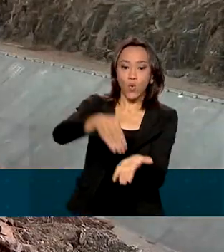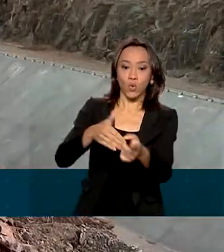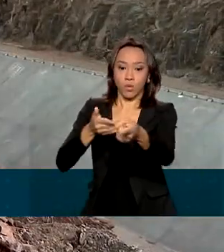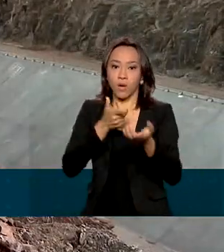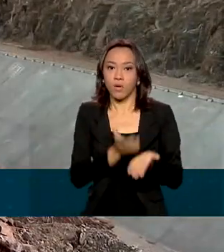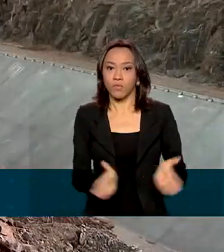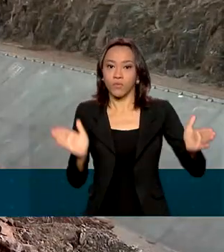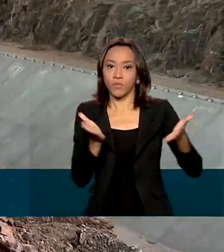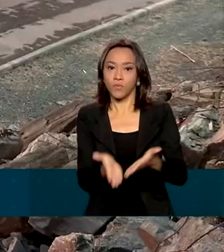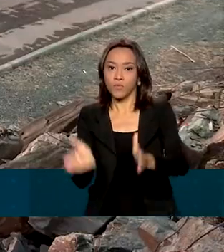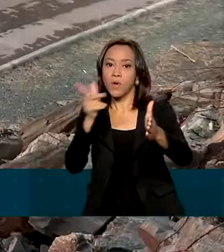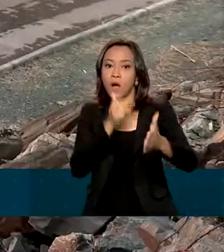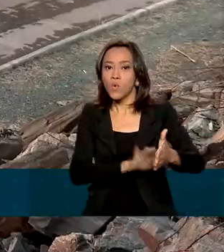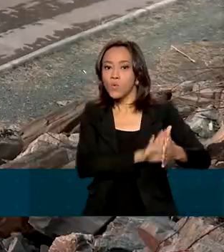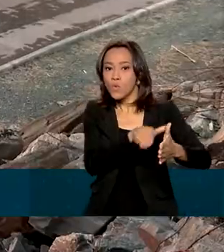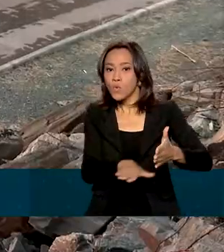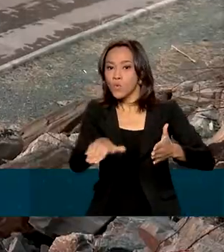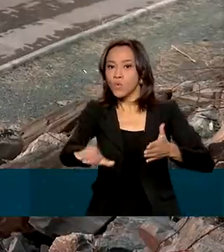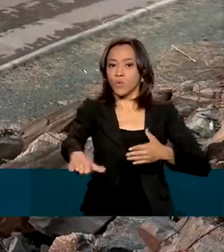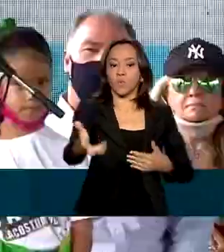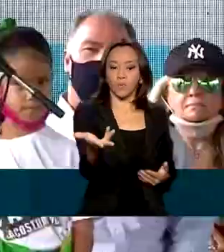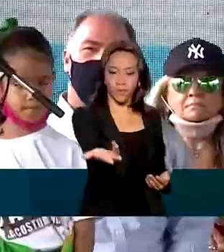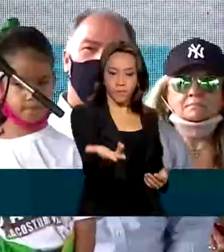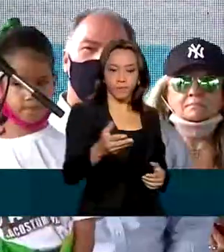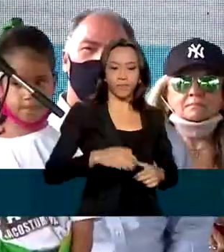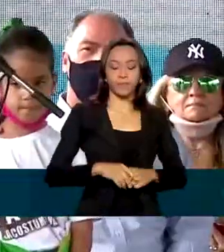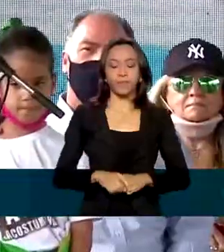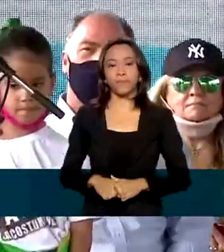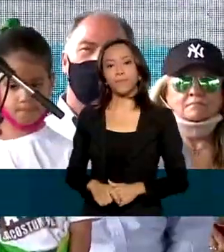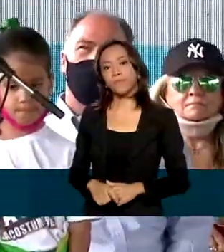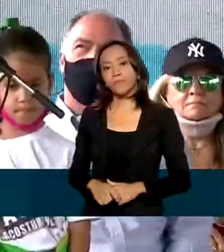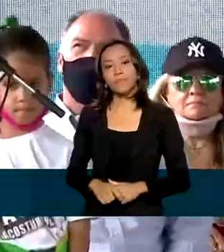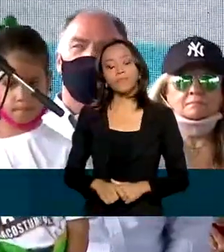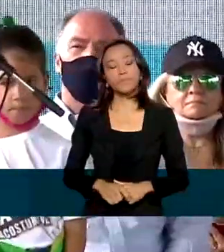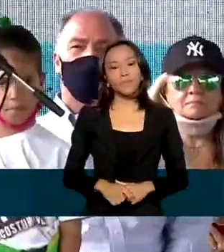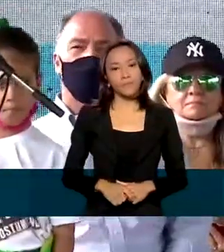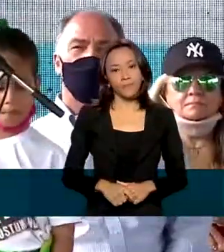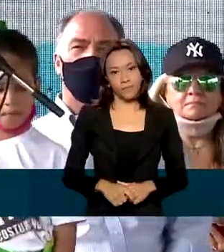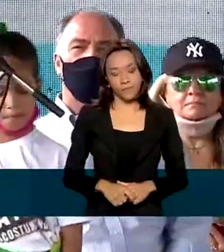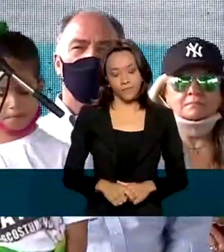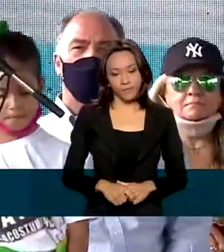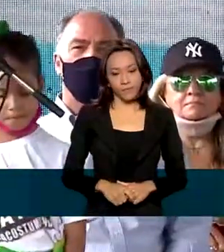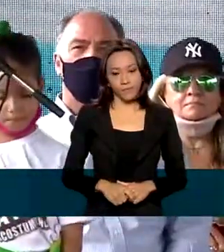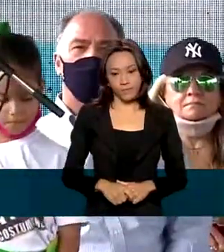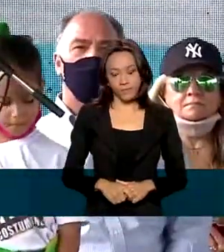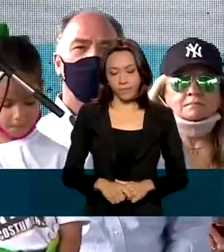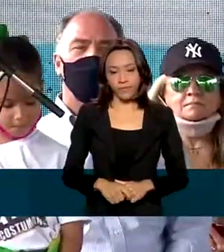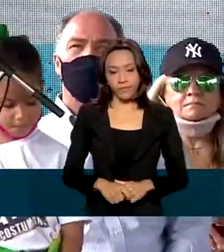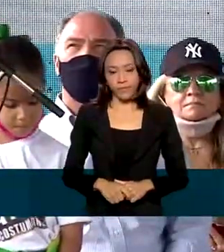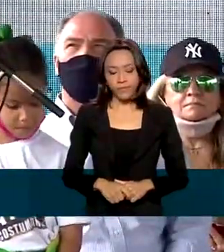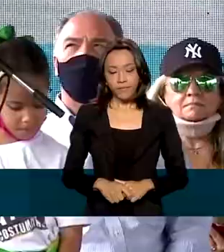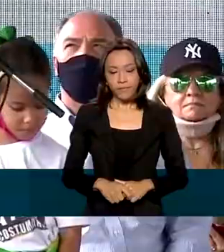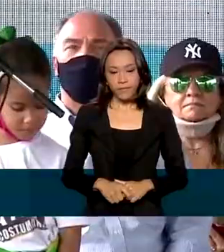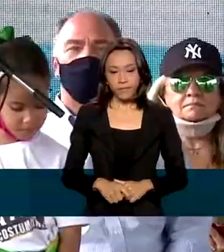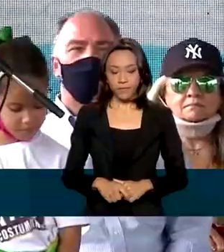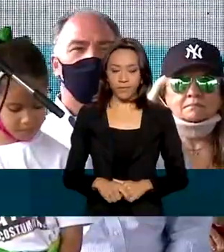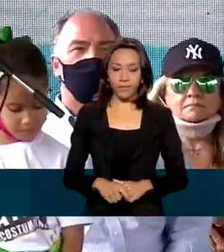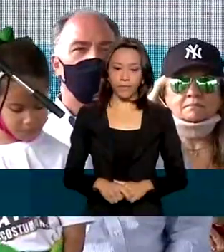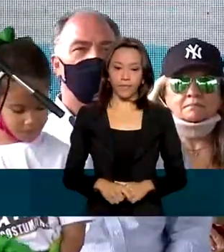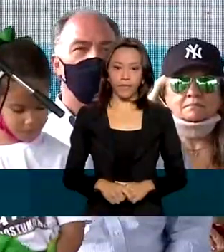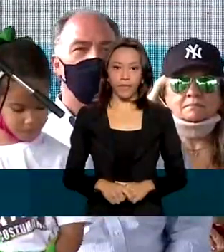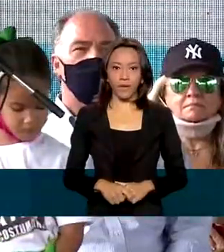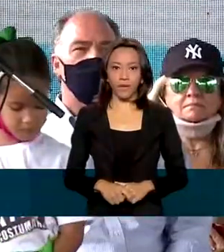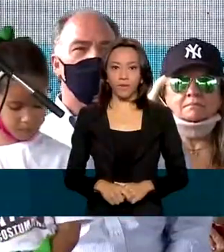do projeto de integração do Rio São Francisco. Nossa prioridade é concluir obras, até porque é mais barato.